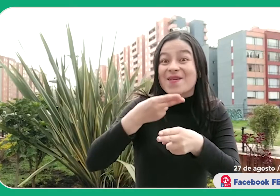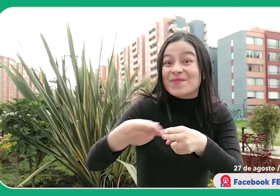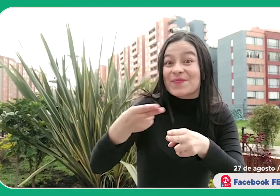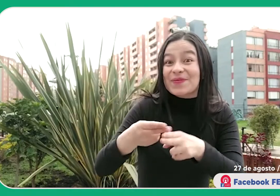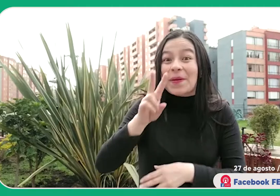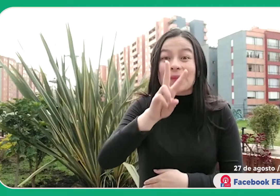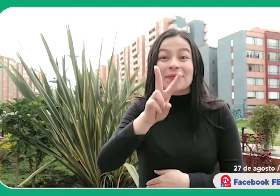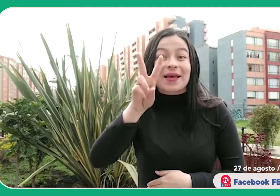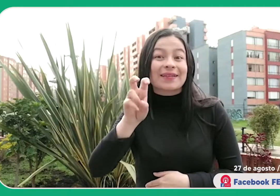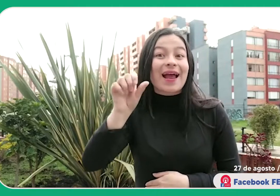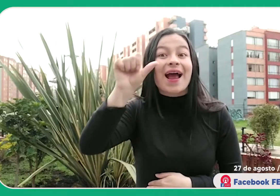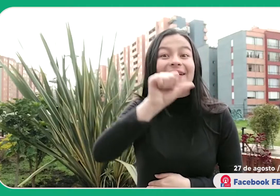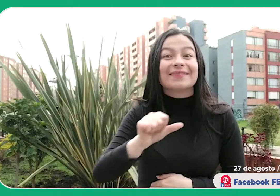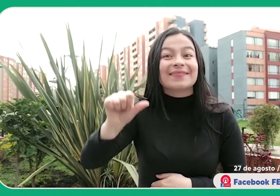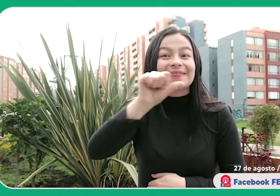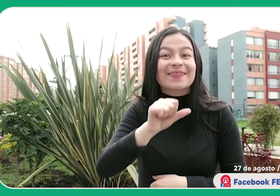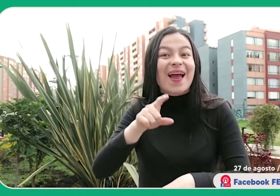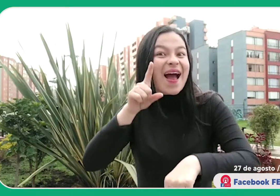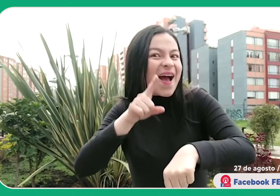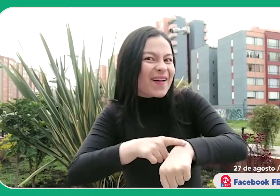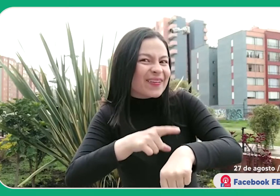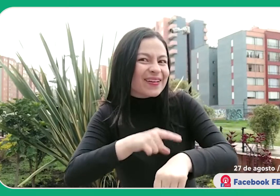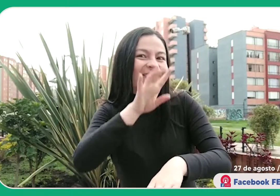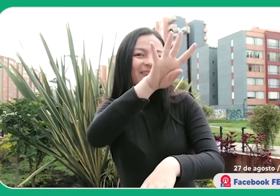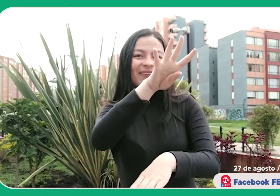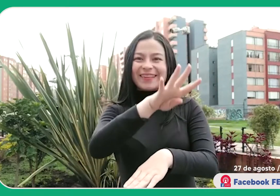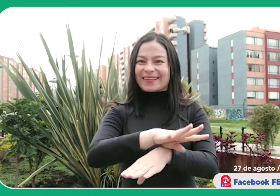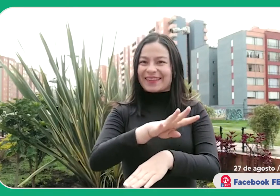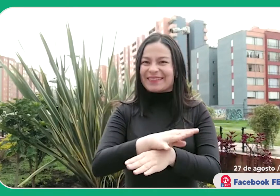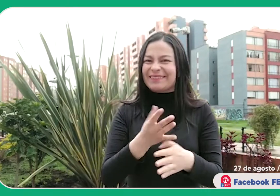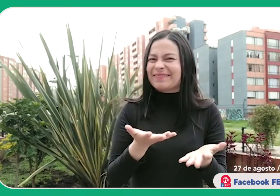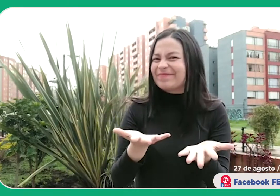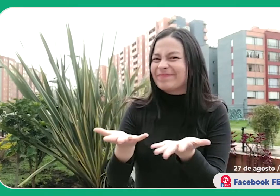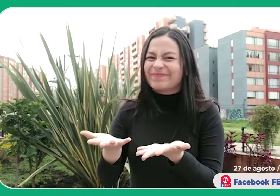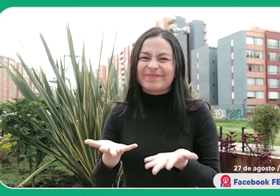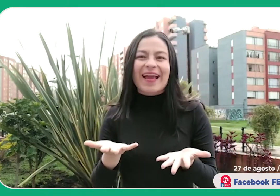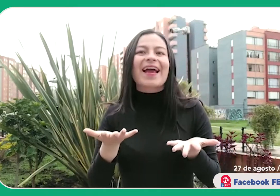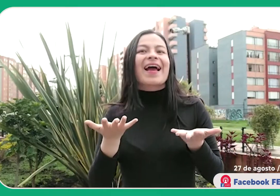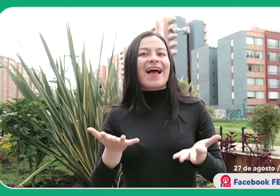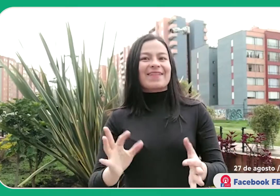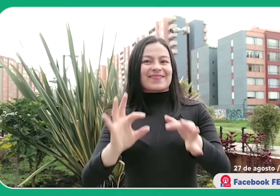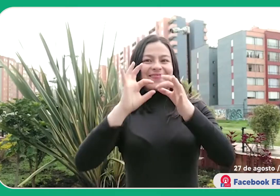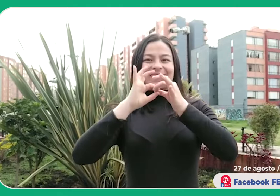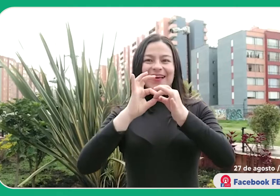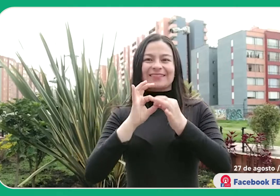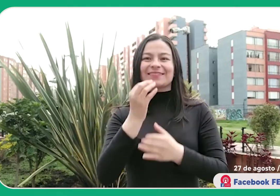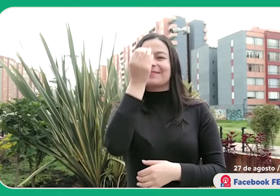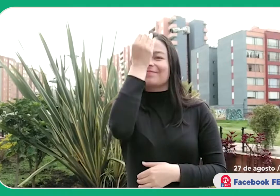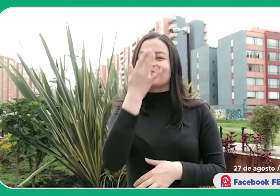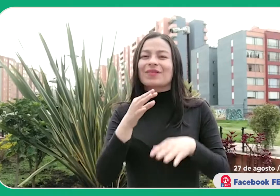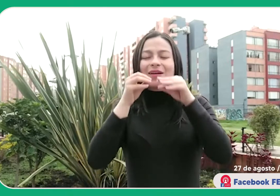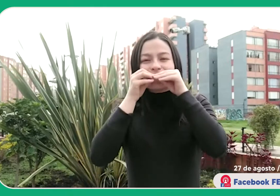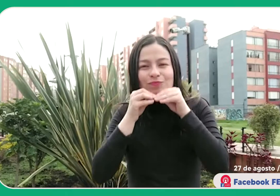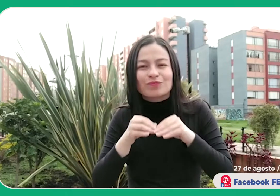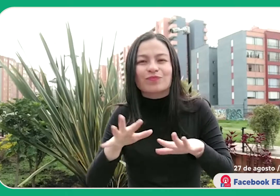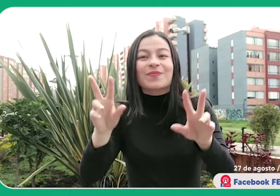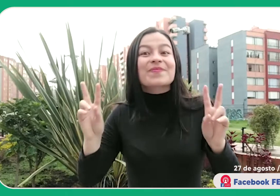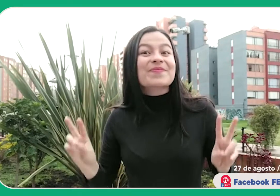Este próximo 27 de agosto a las 4 de la tarde, FENASCOL realizará un Facebook Live para mostrar